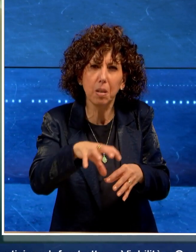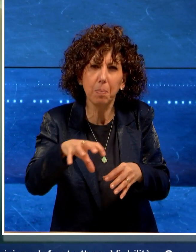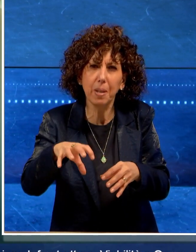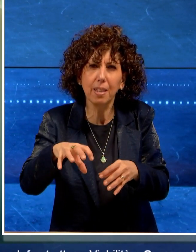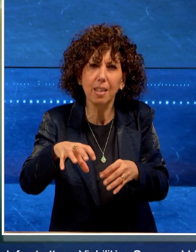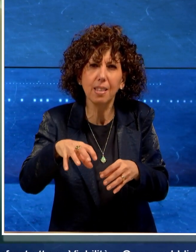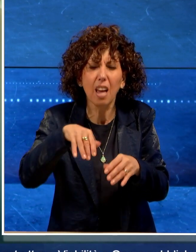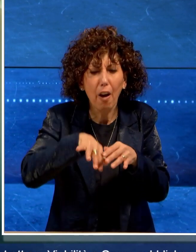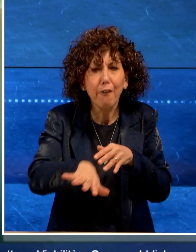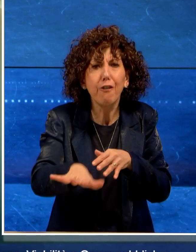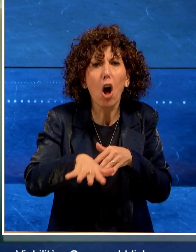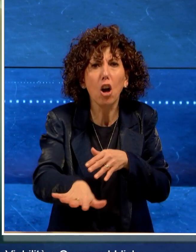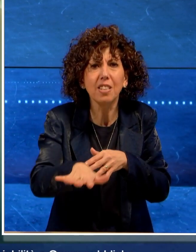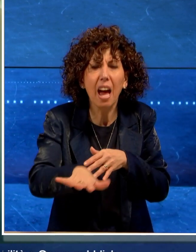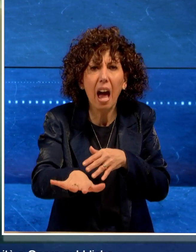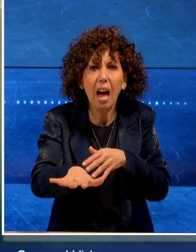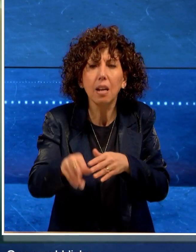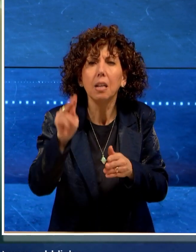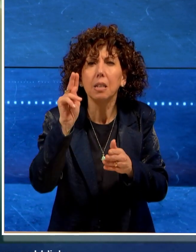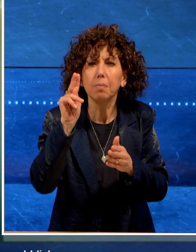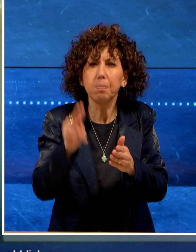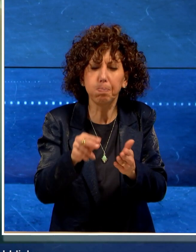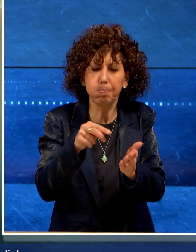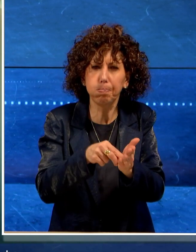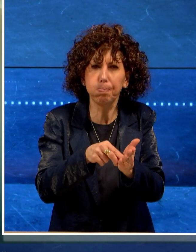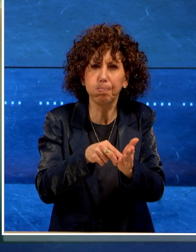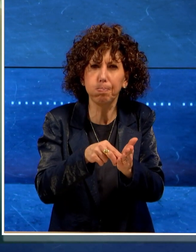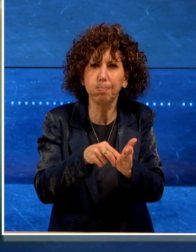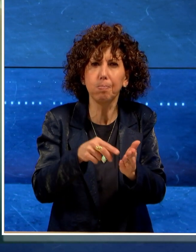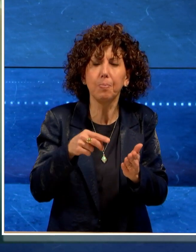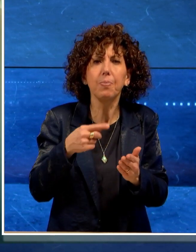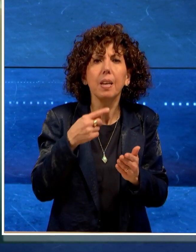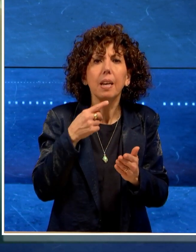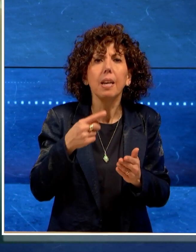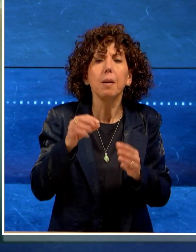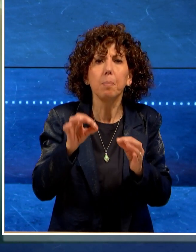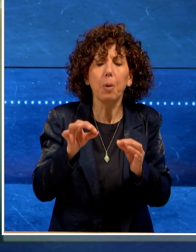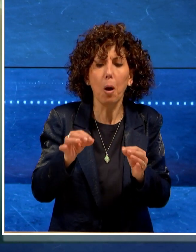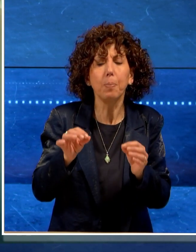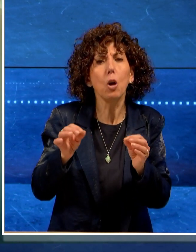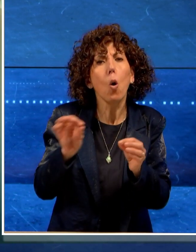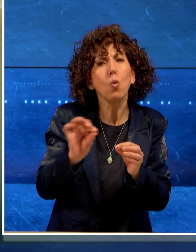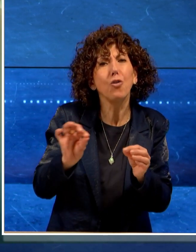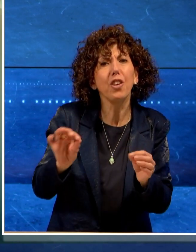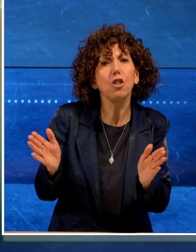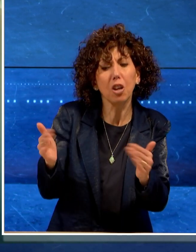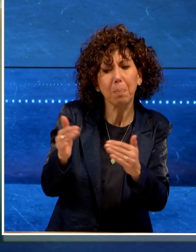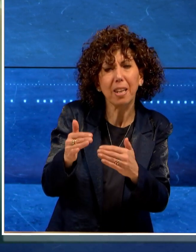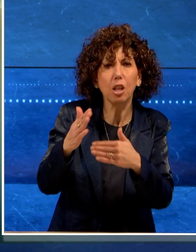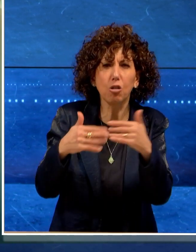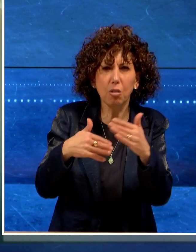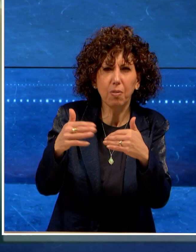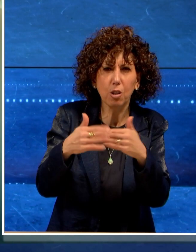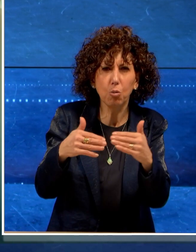fognaria. L'ordinanza è stata disposta dalla ripartizione infrastrutture,